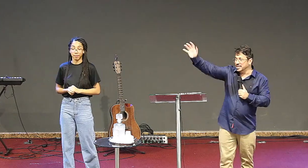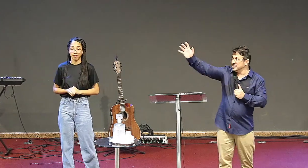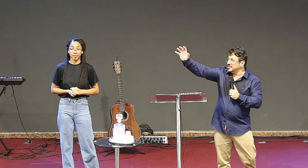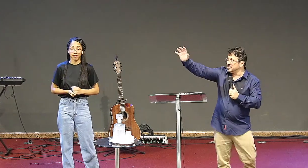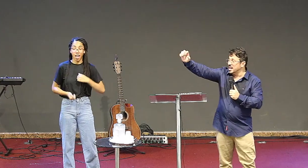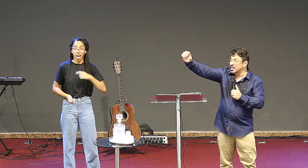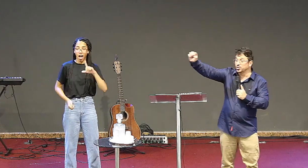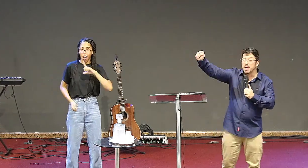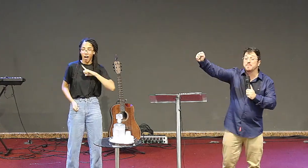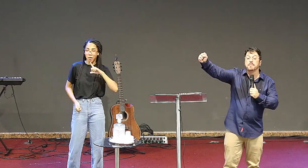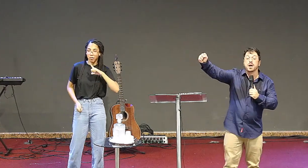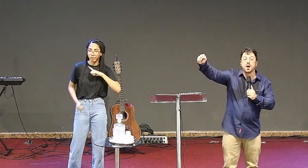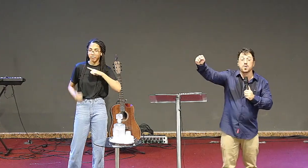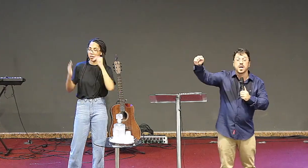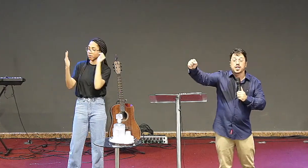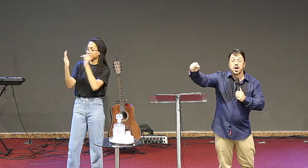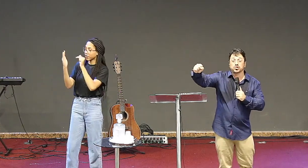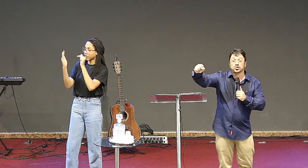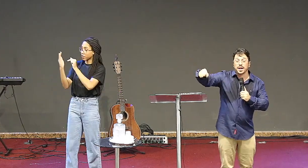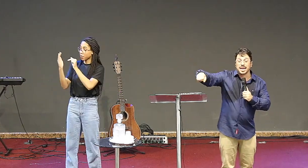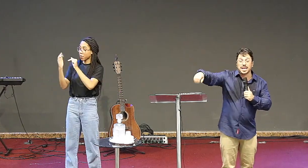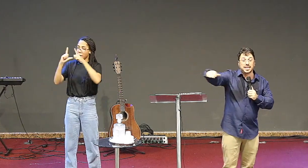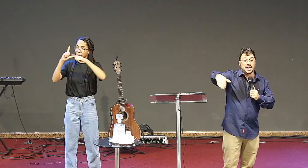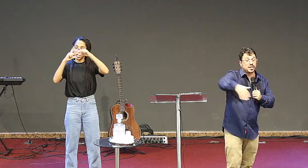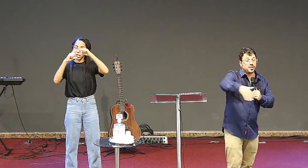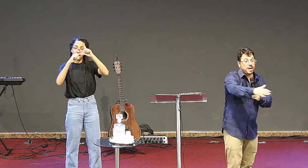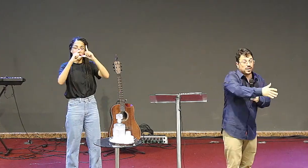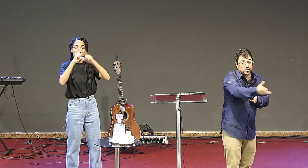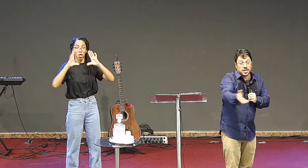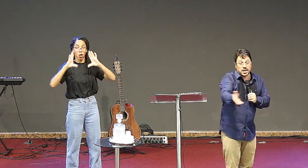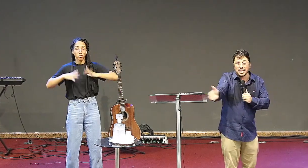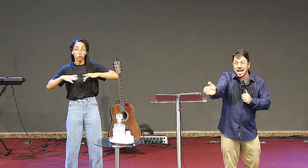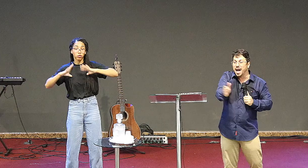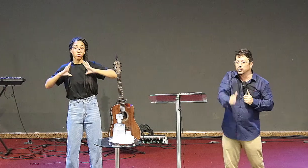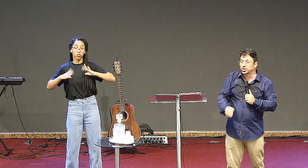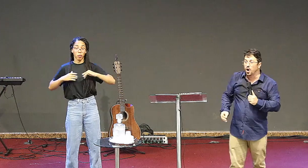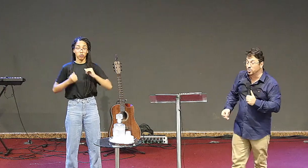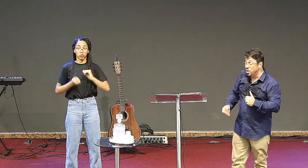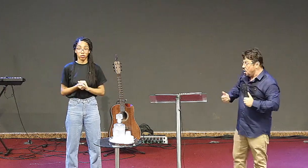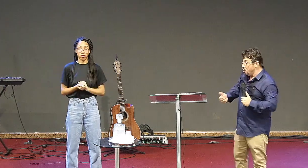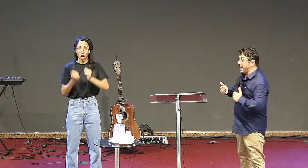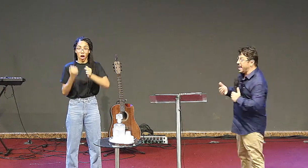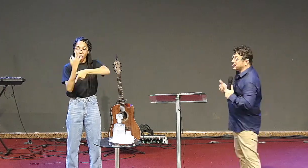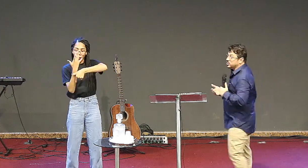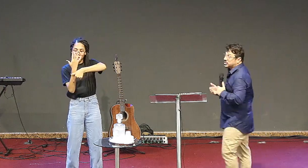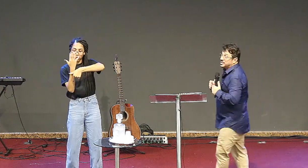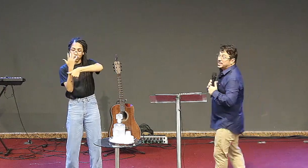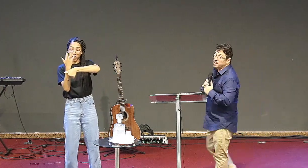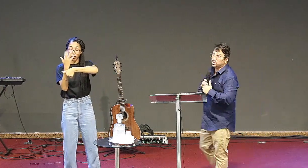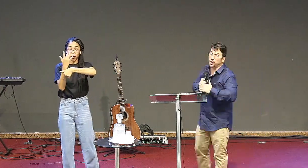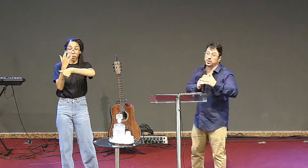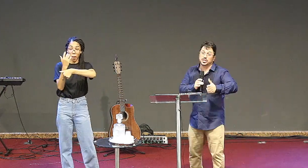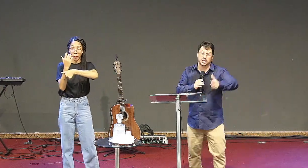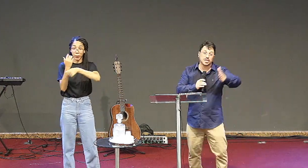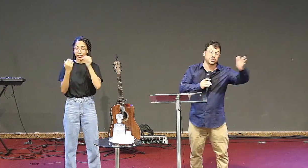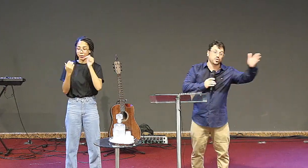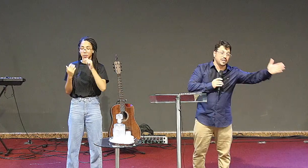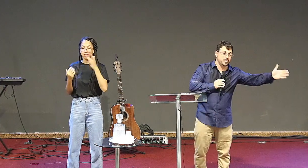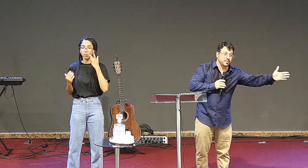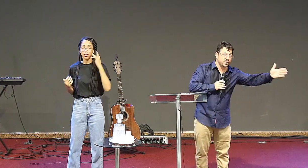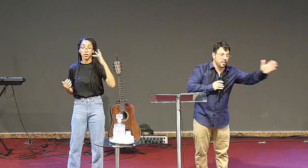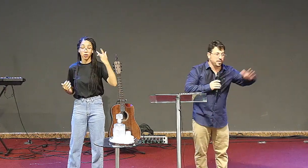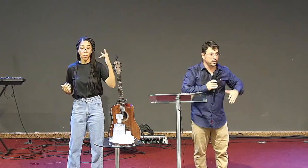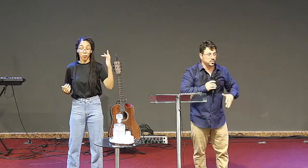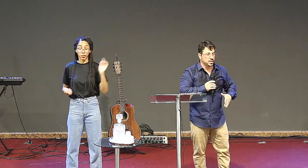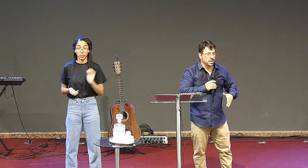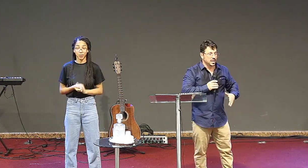estrelas, esses anjos na minha mão, e eu sou aquele que anda no meio dos candelabros de ouro, o que que são os candelabros de ouro? Ele tinha dito lá